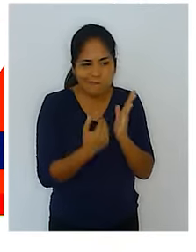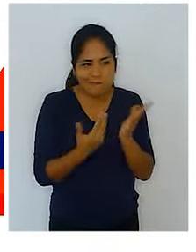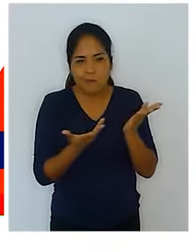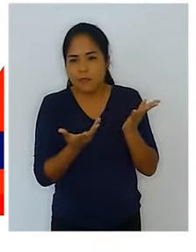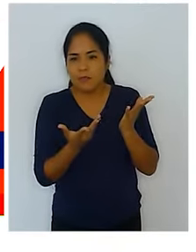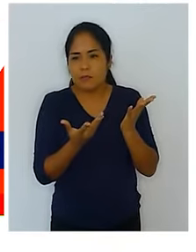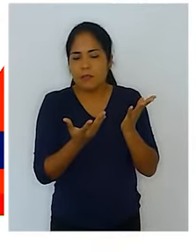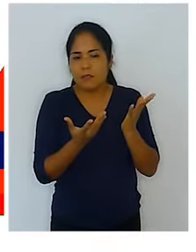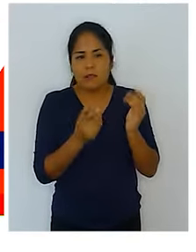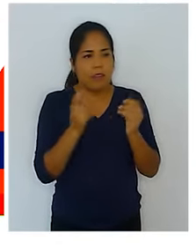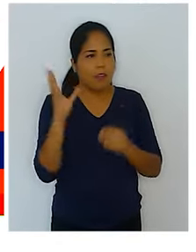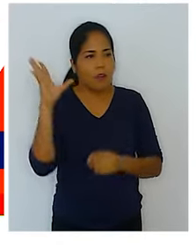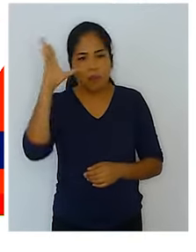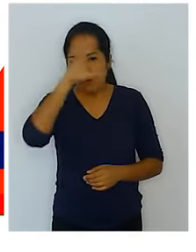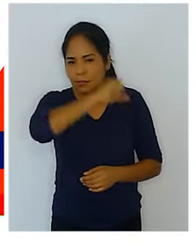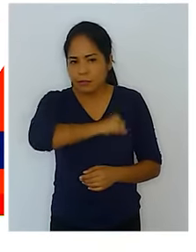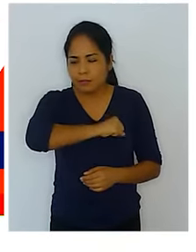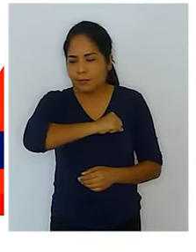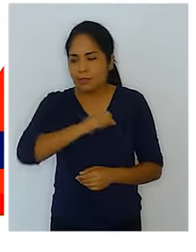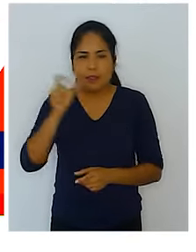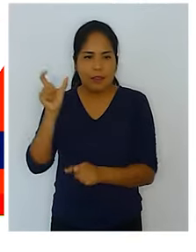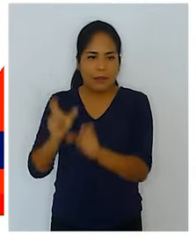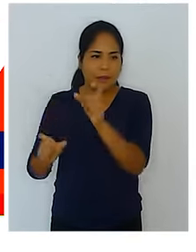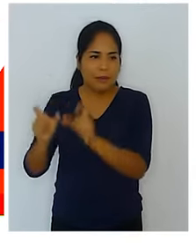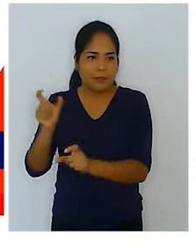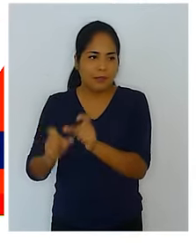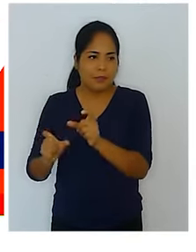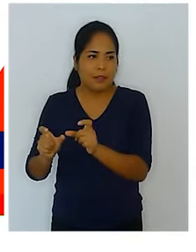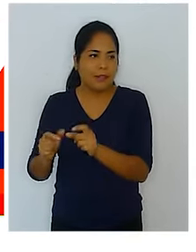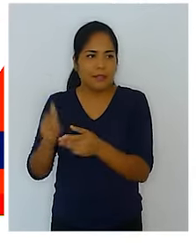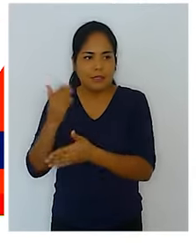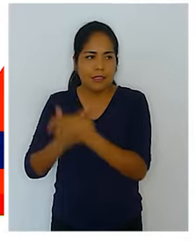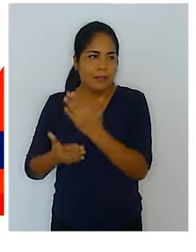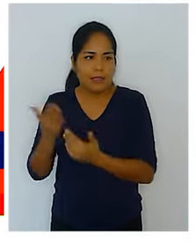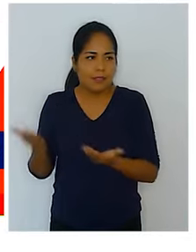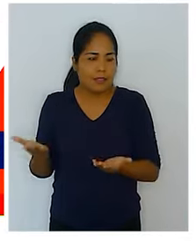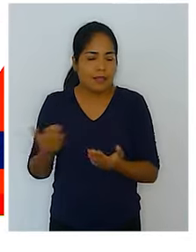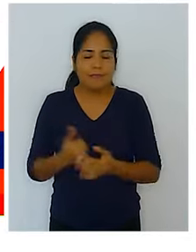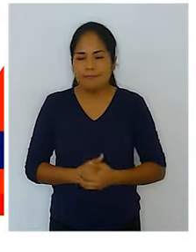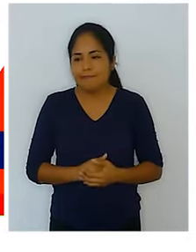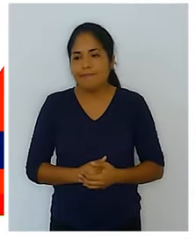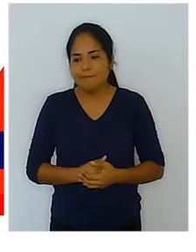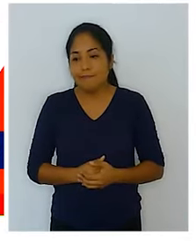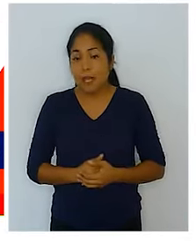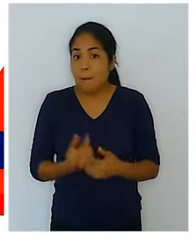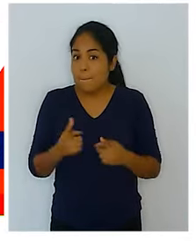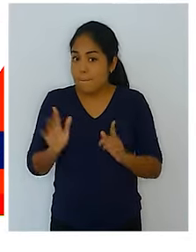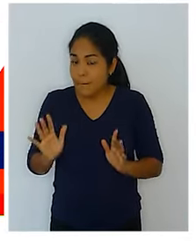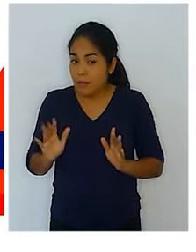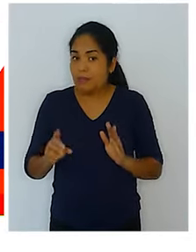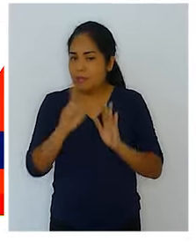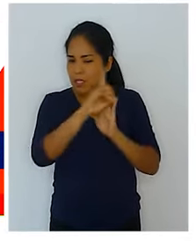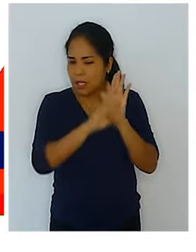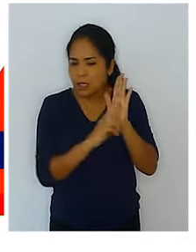ha implicado que muchas personas con discapacidad dejen de ser atendidas. Pues mediante este decreto